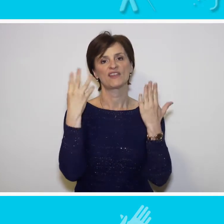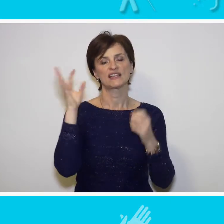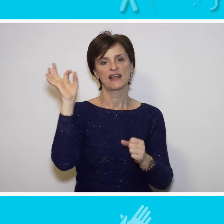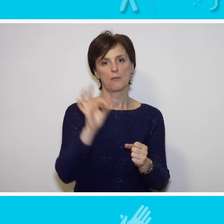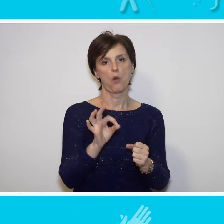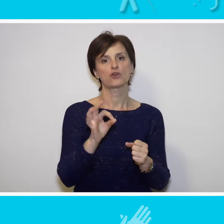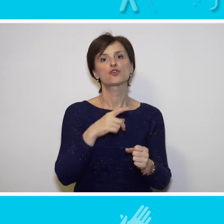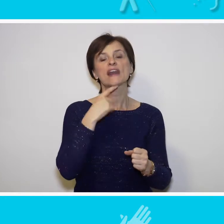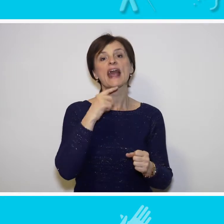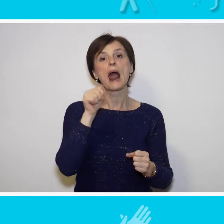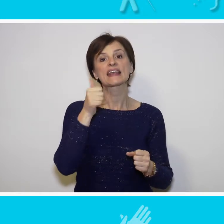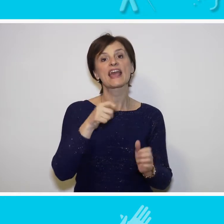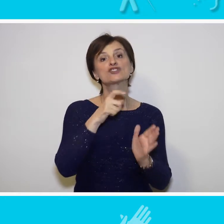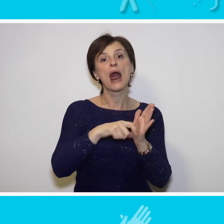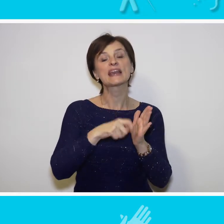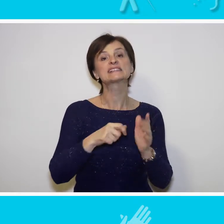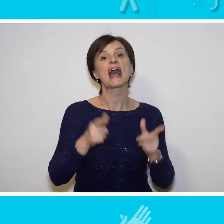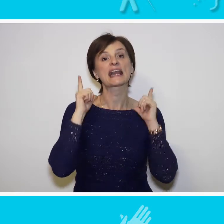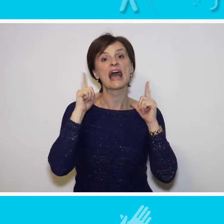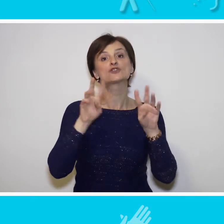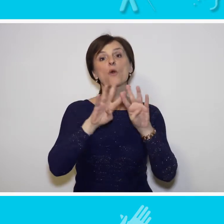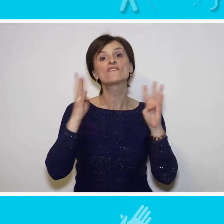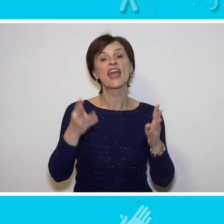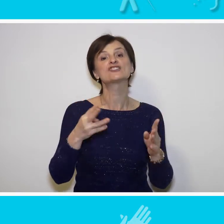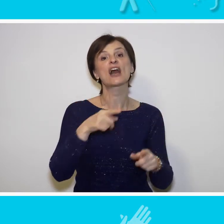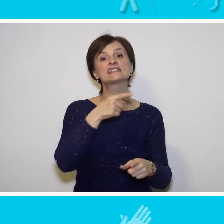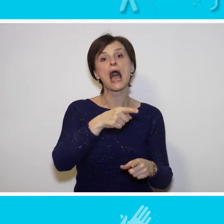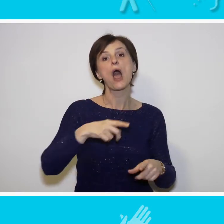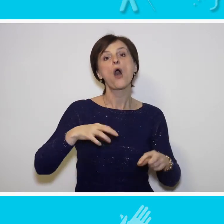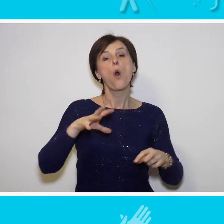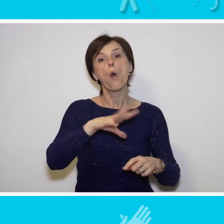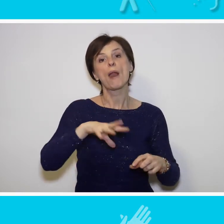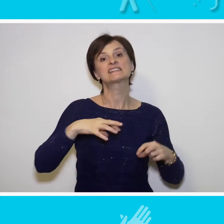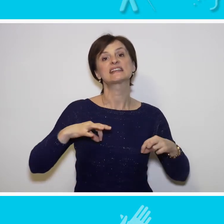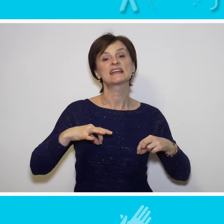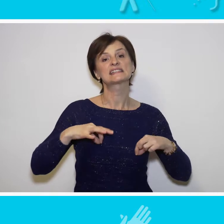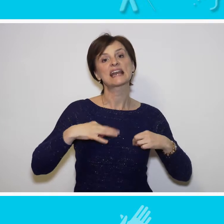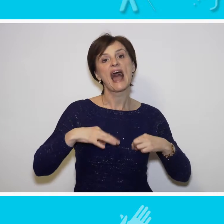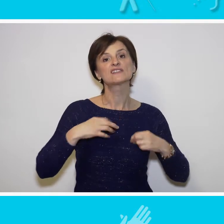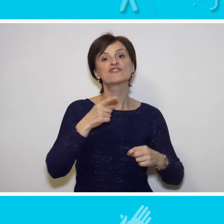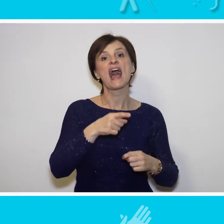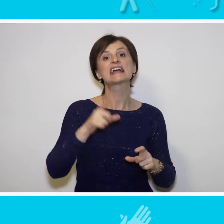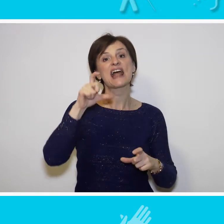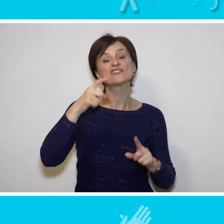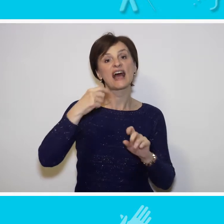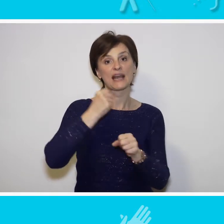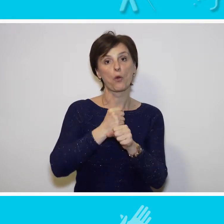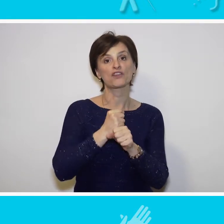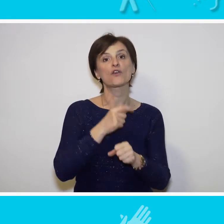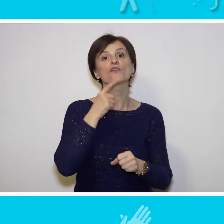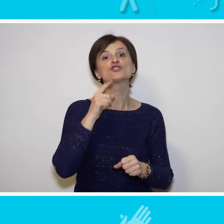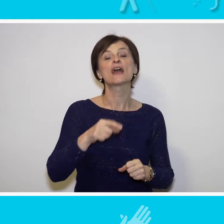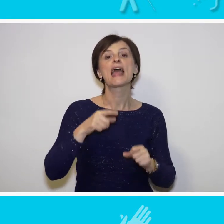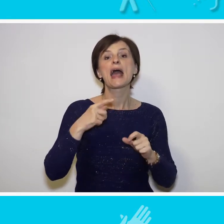90%, rekla je članica gradskog veća zadužena za obla zdravstva Slavica Dragutinović. Epidemiološka